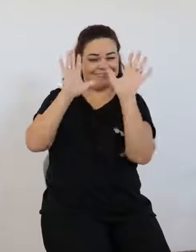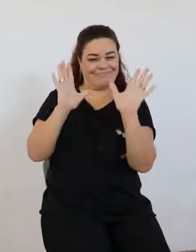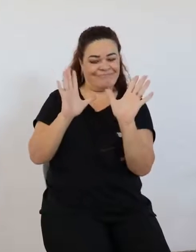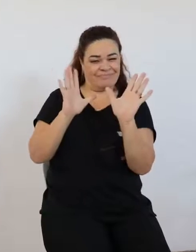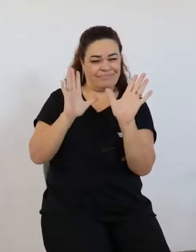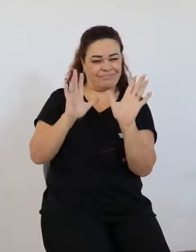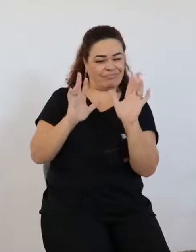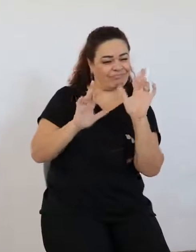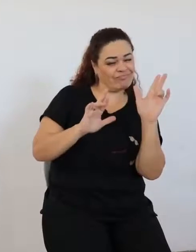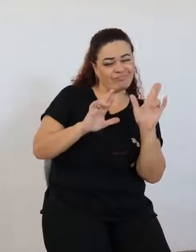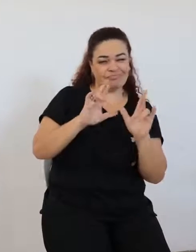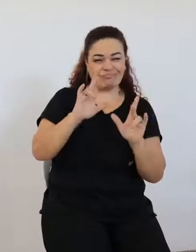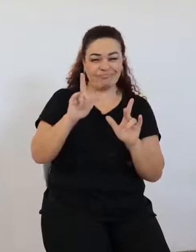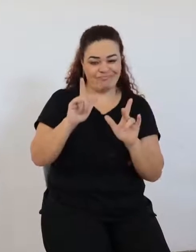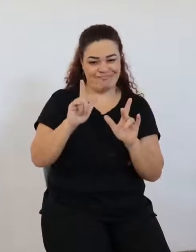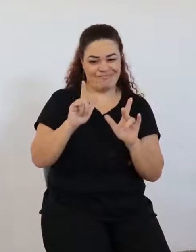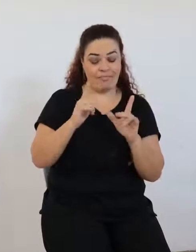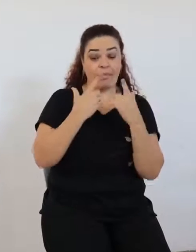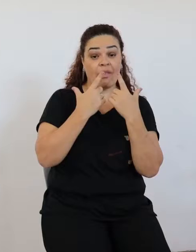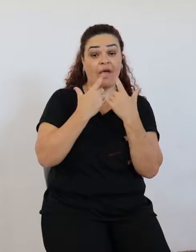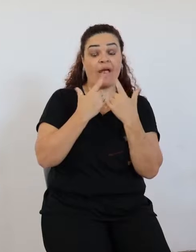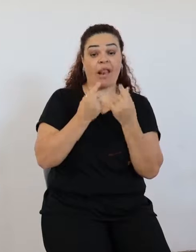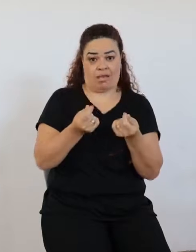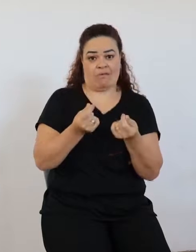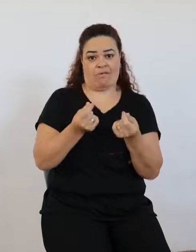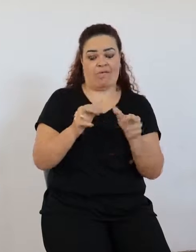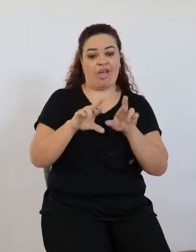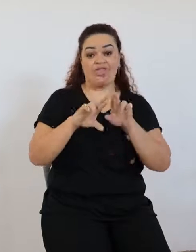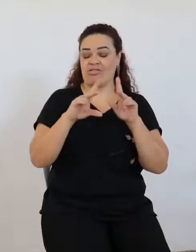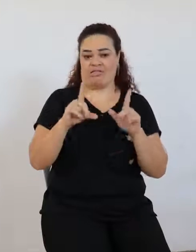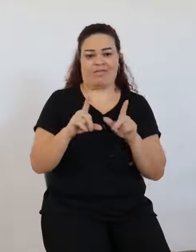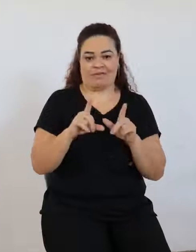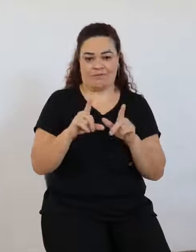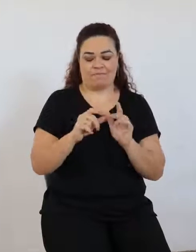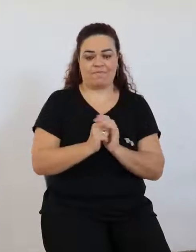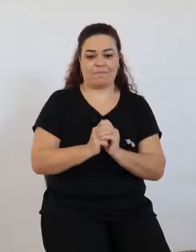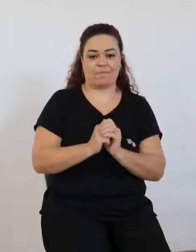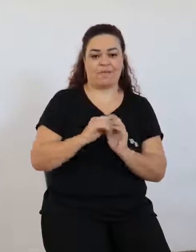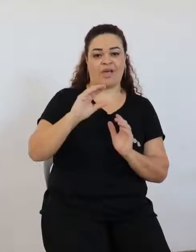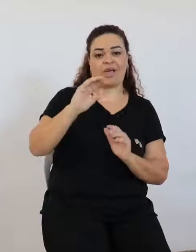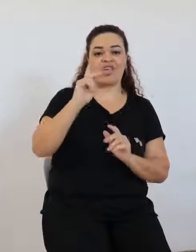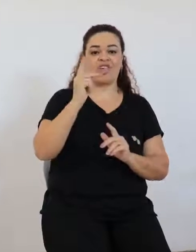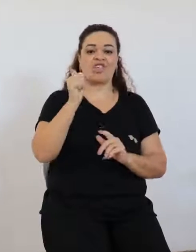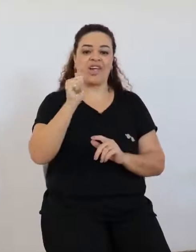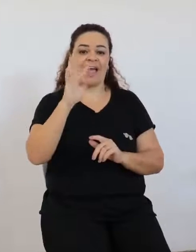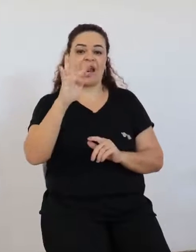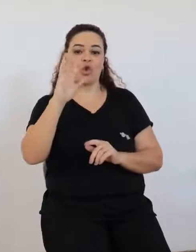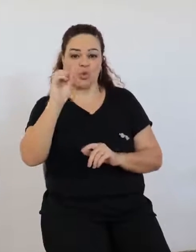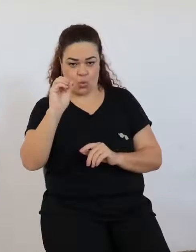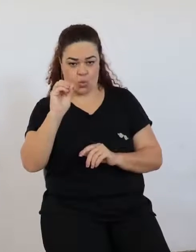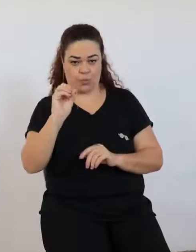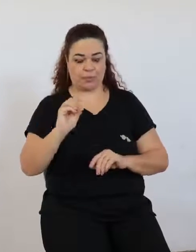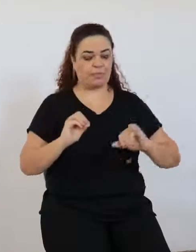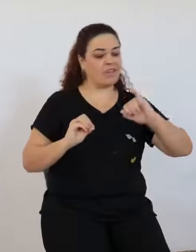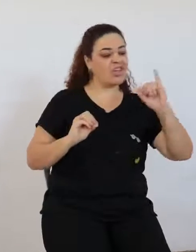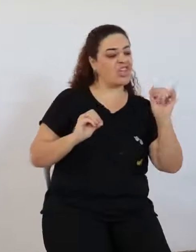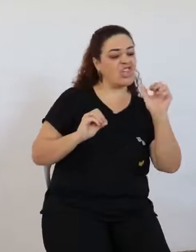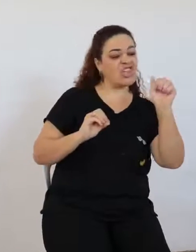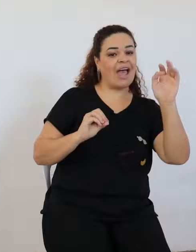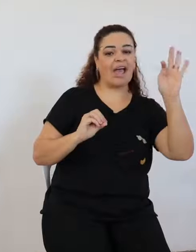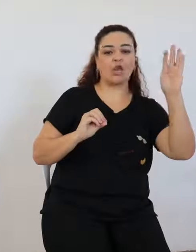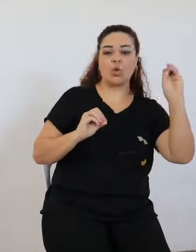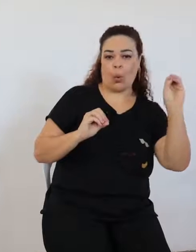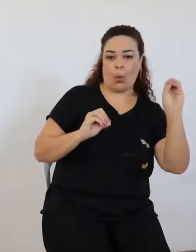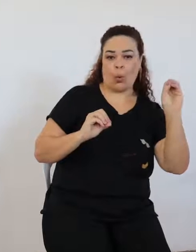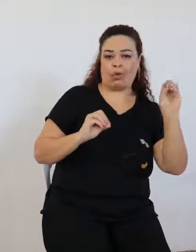porque tem palavras na nossa língua que são muito parecidas. Por exemplo, a palavra chato e a palavra jato. E aí ela pode escutar